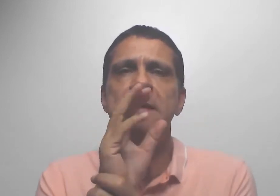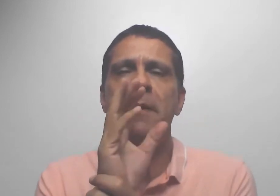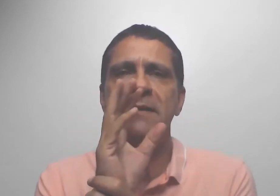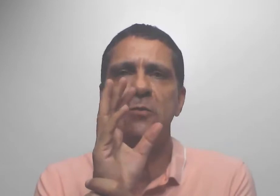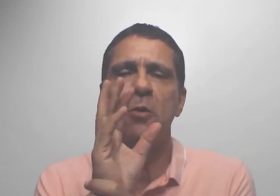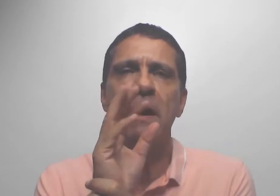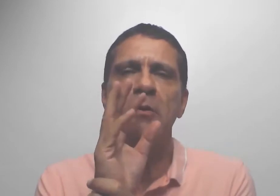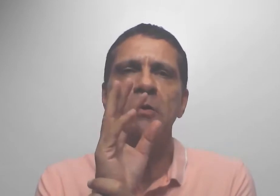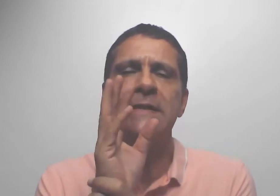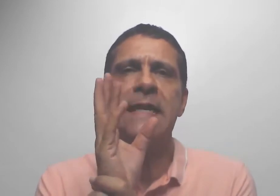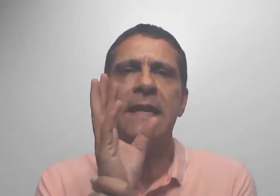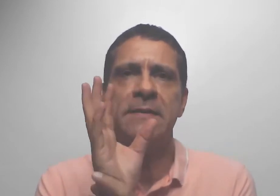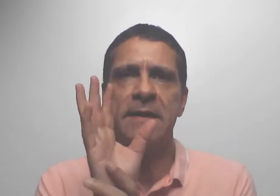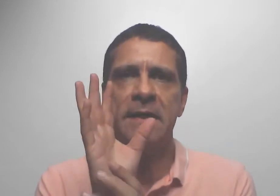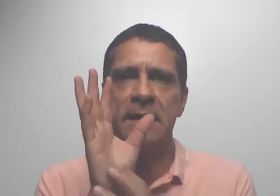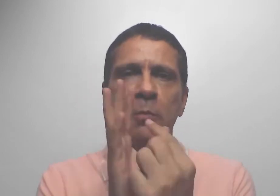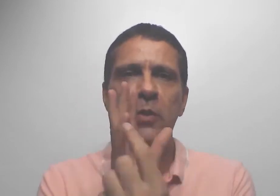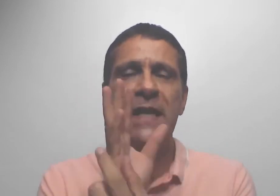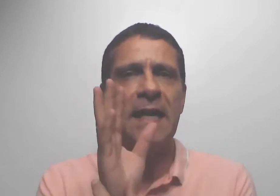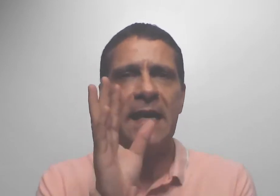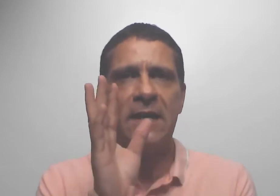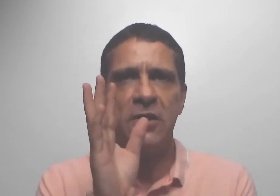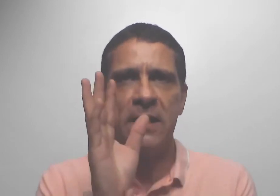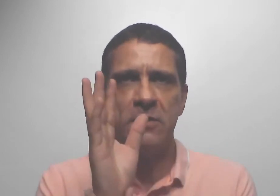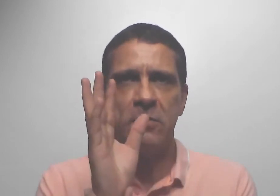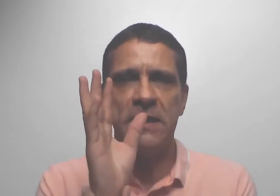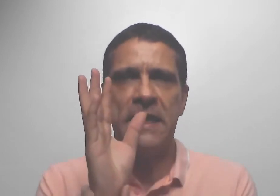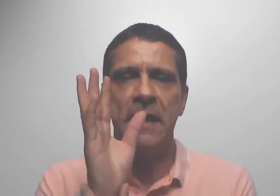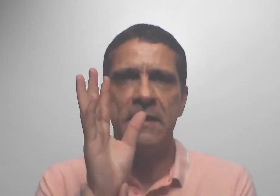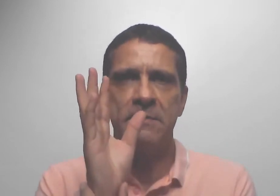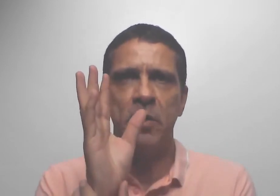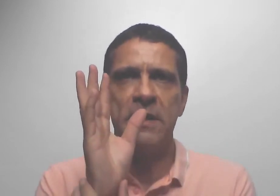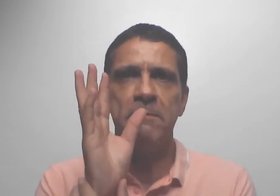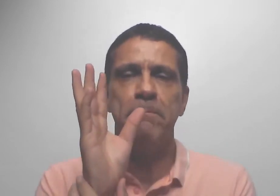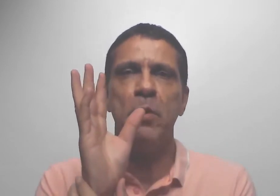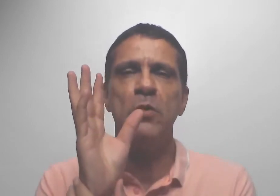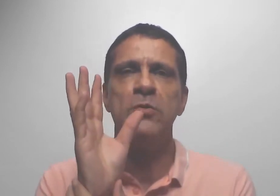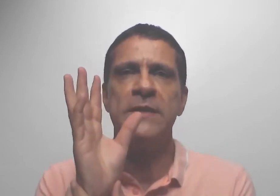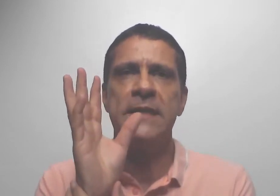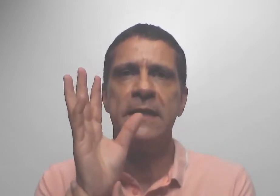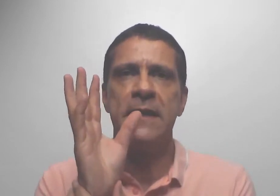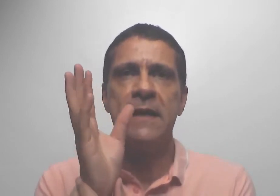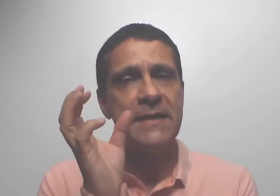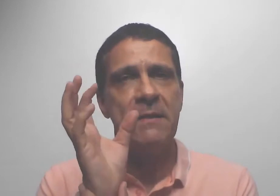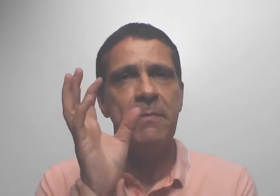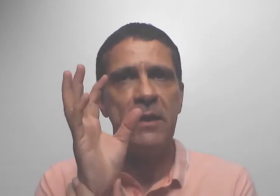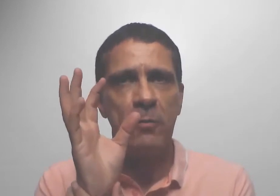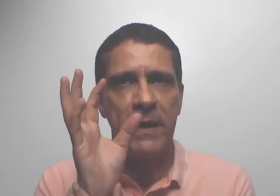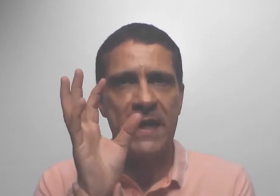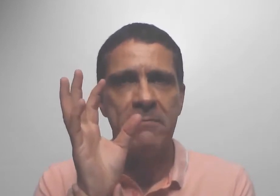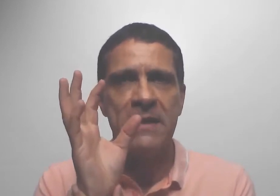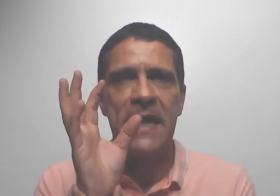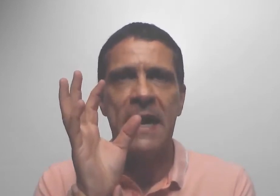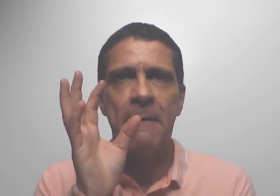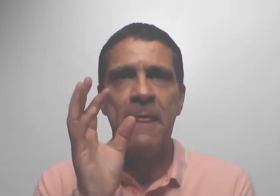você passa a tomar consciência do poder energético que elas podem produzir pra receber ou pra emanar,